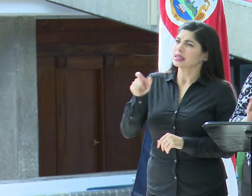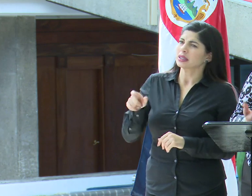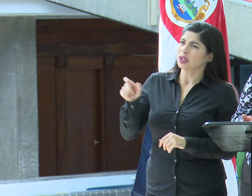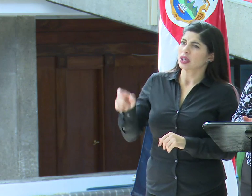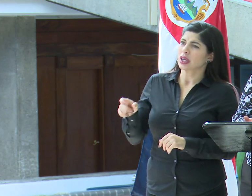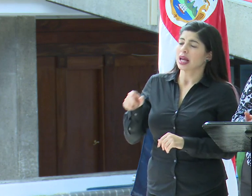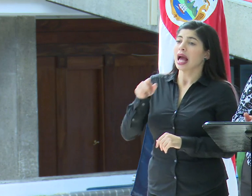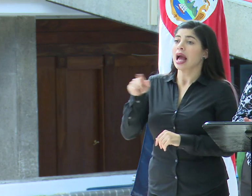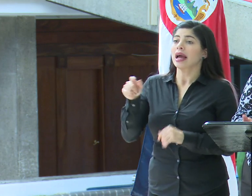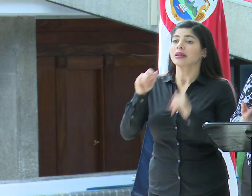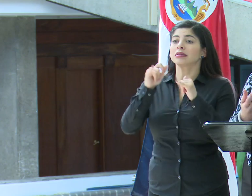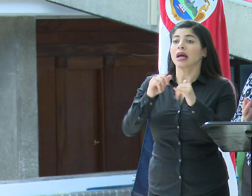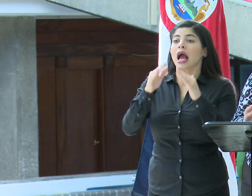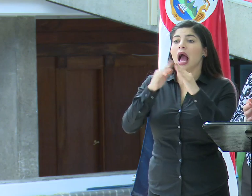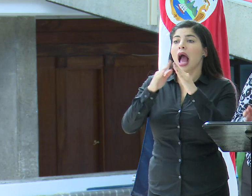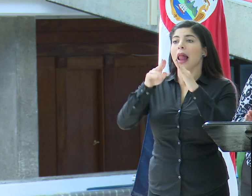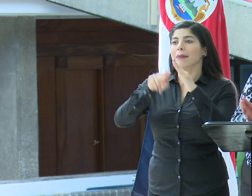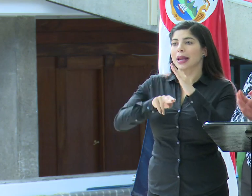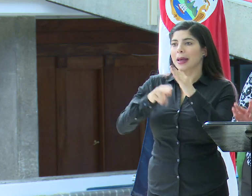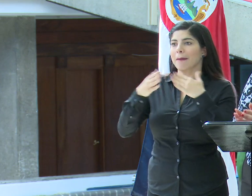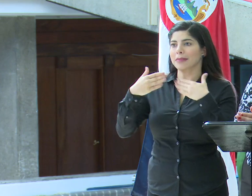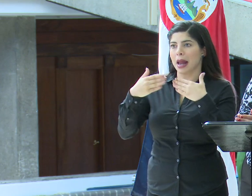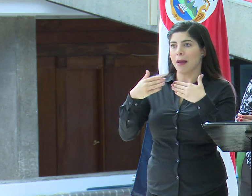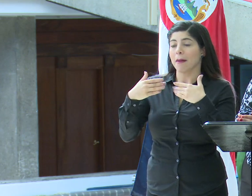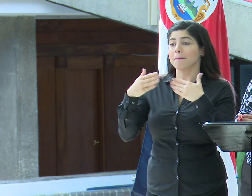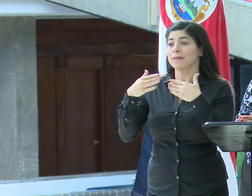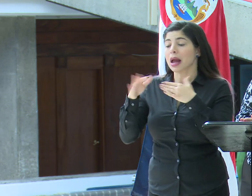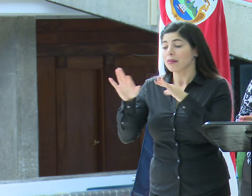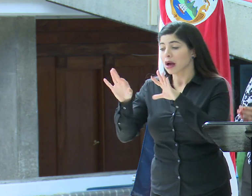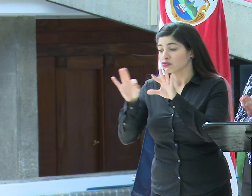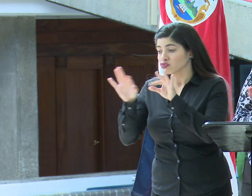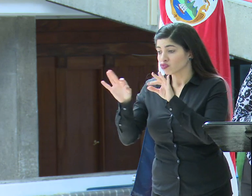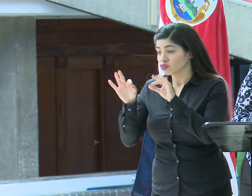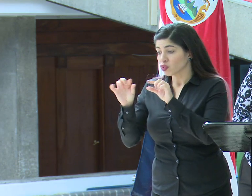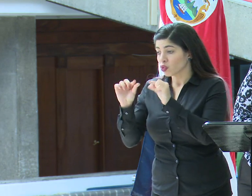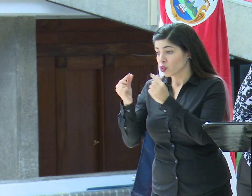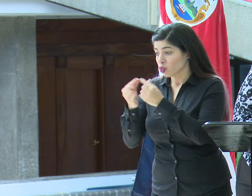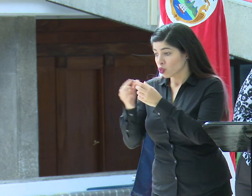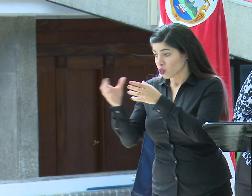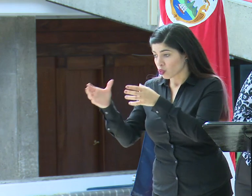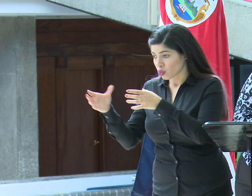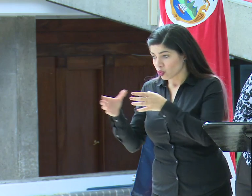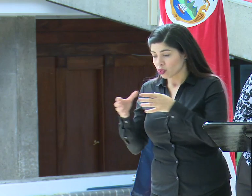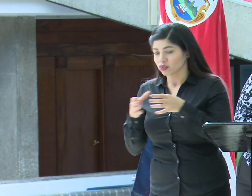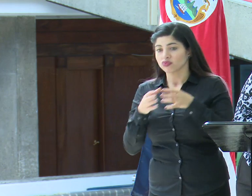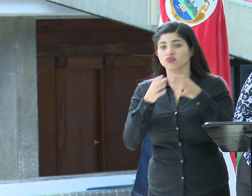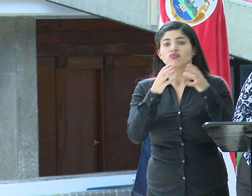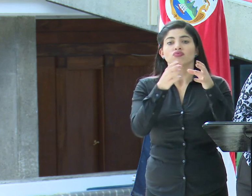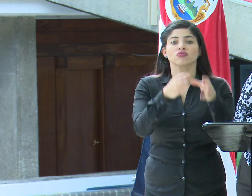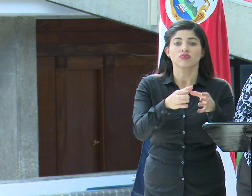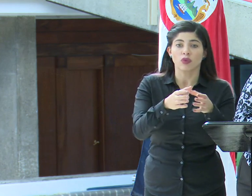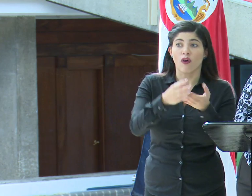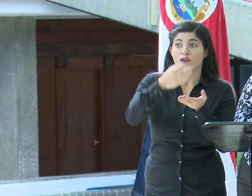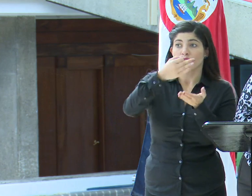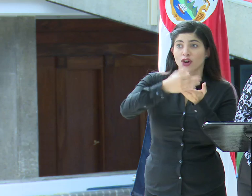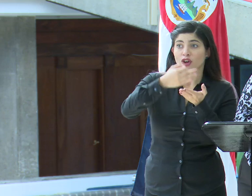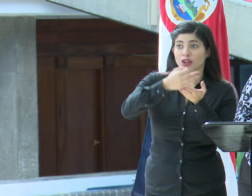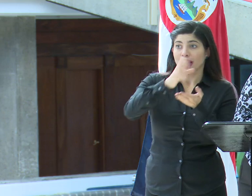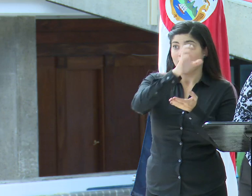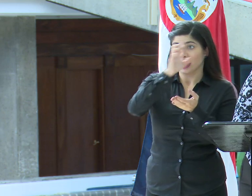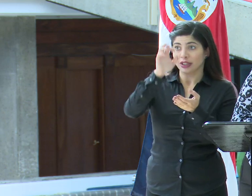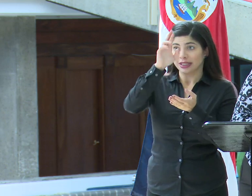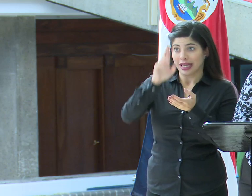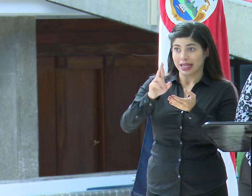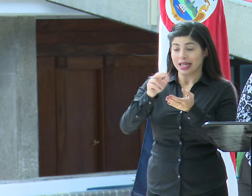Están en un albergue en Panamá. Panamá selecciona un grupo de estas personas. Las traslada a la frontera con Costa